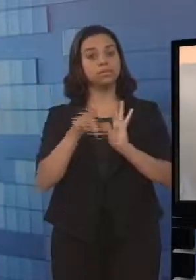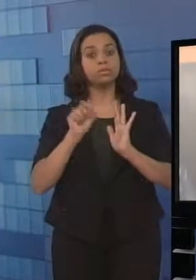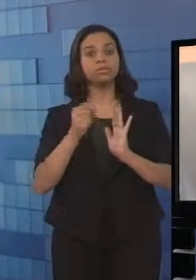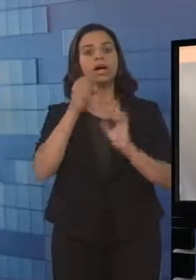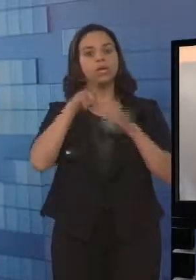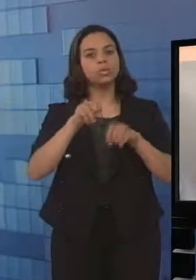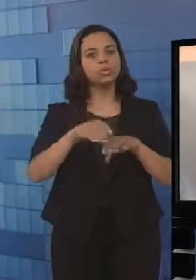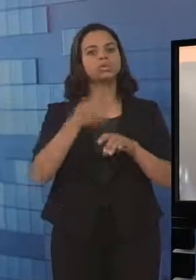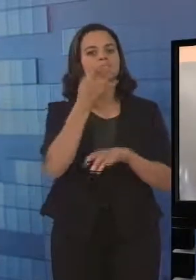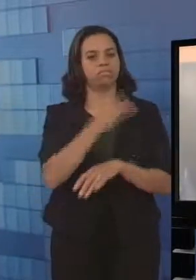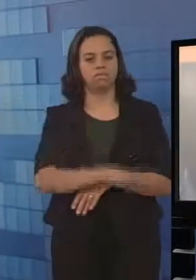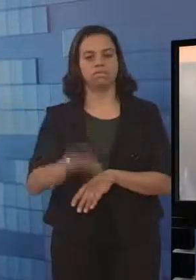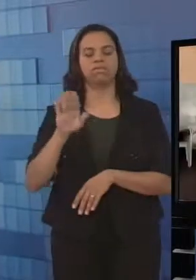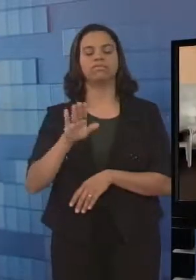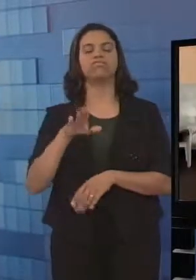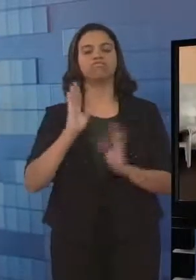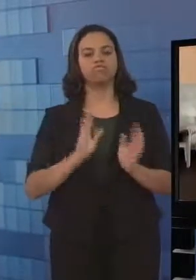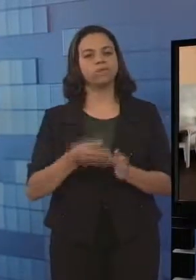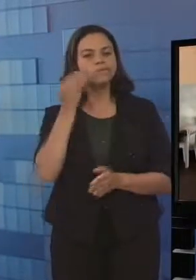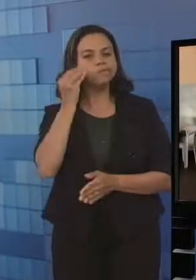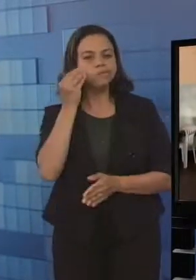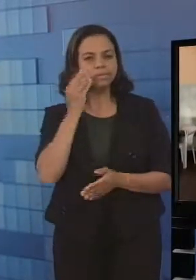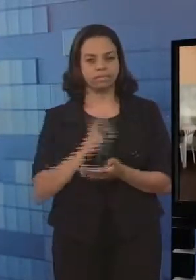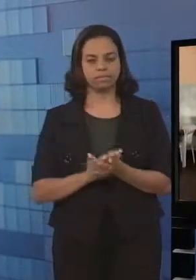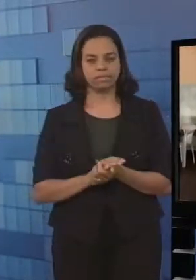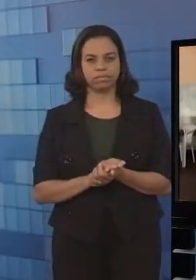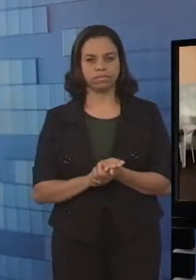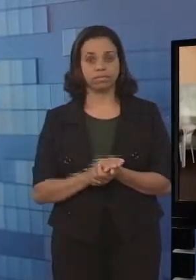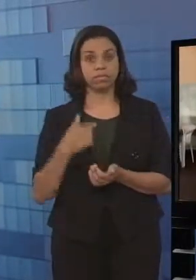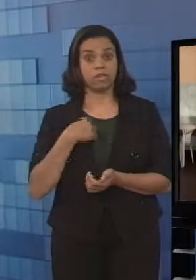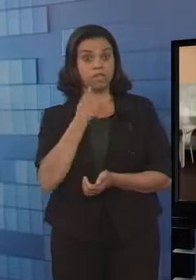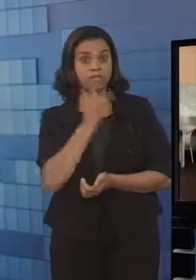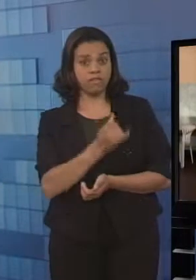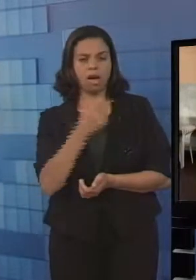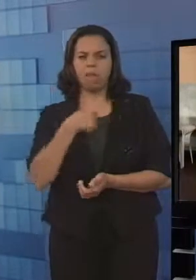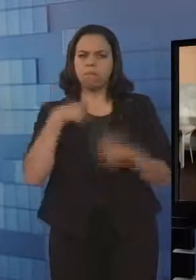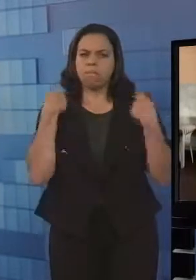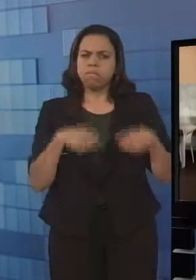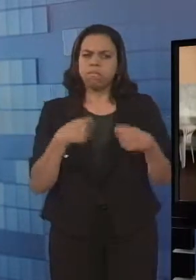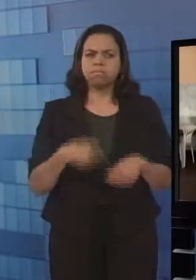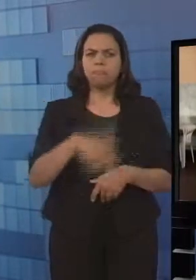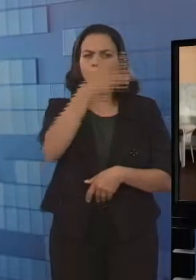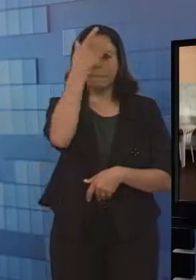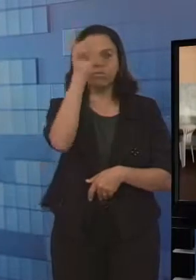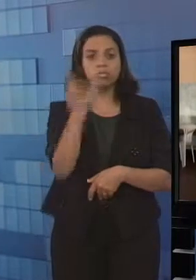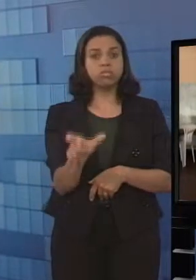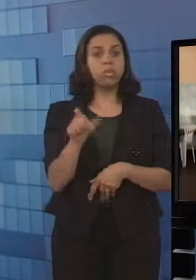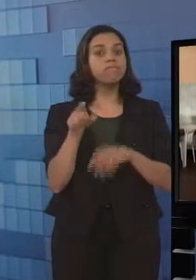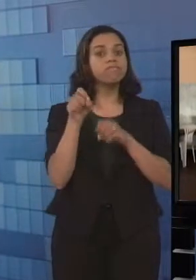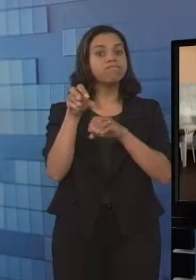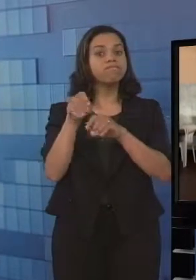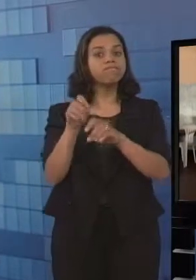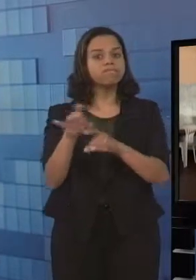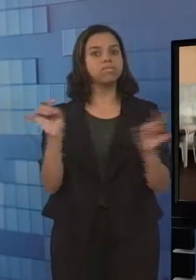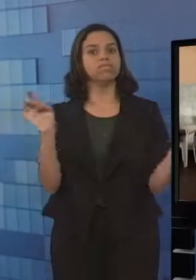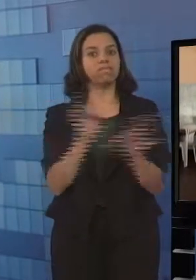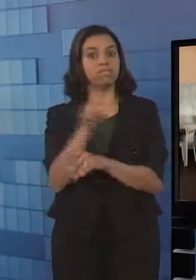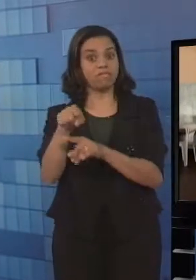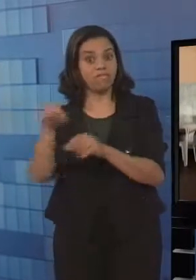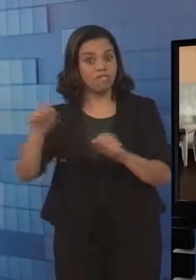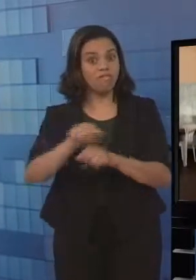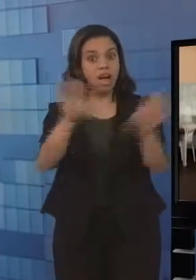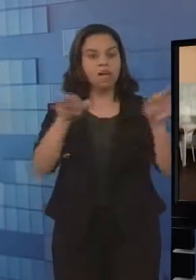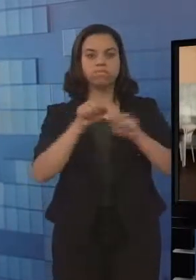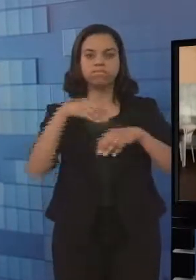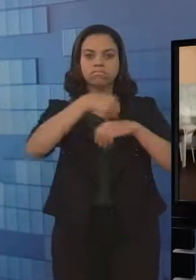infantil já está sendo estudada. Eu falei para elas que eu precisava de alguém que fosse multiplicador na rede depois, né? Então que eu estava